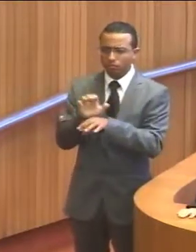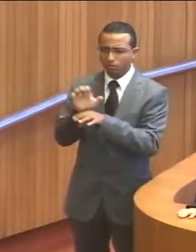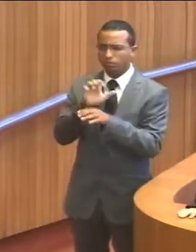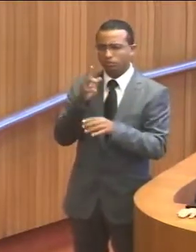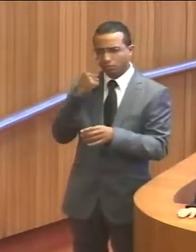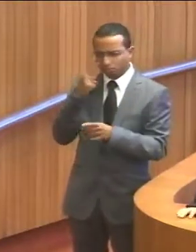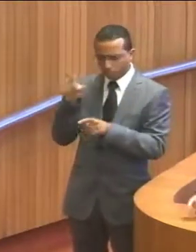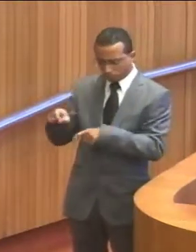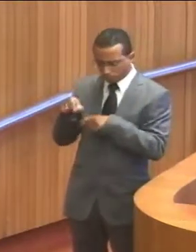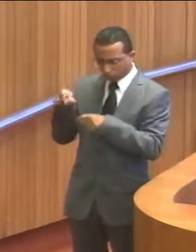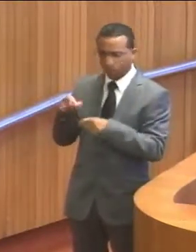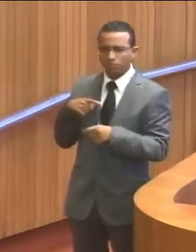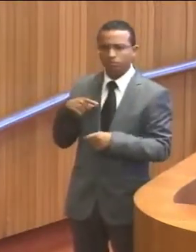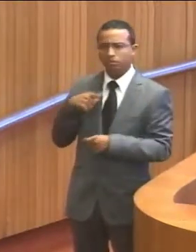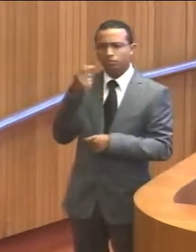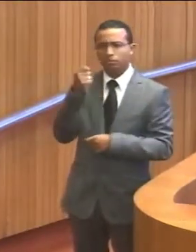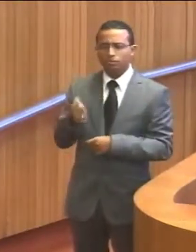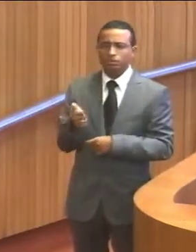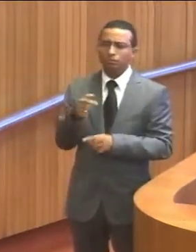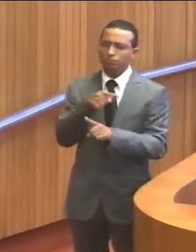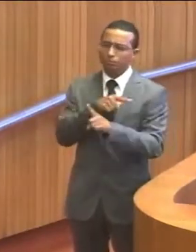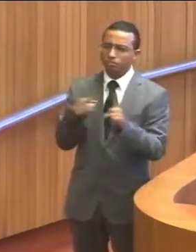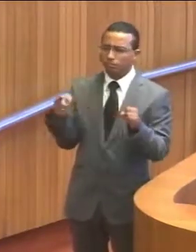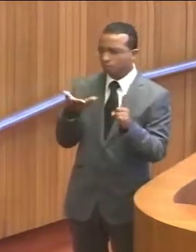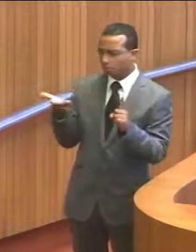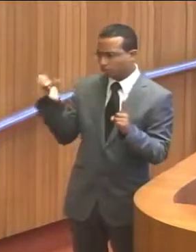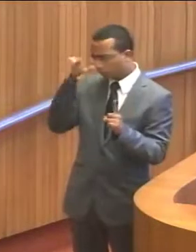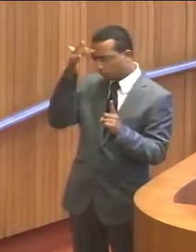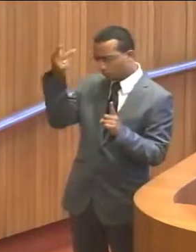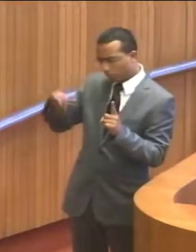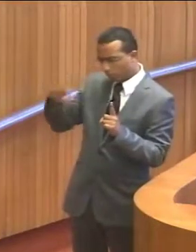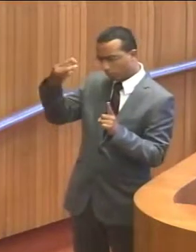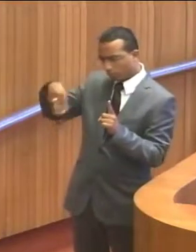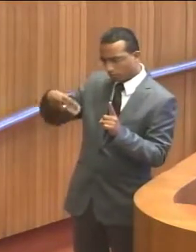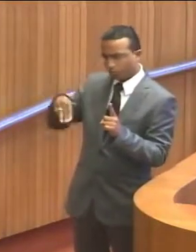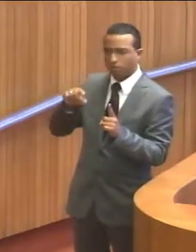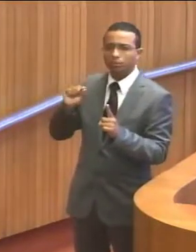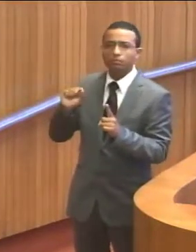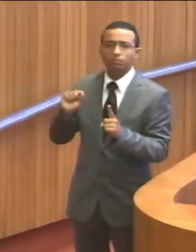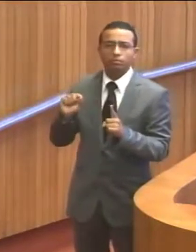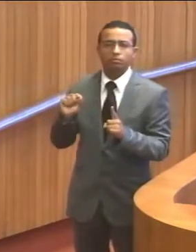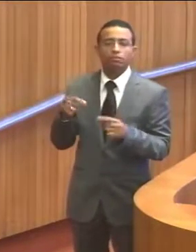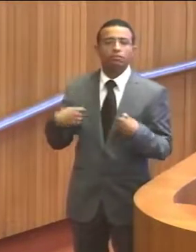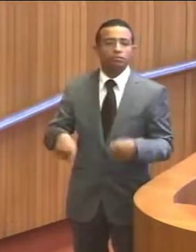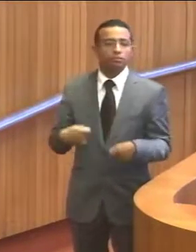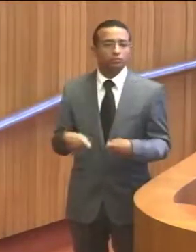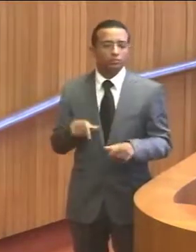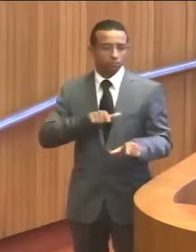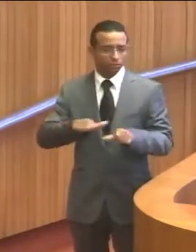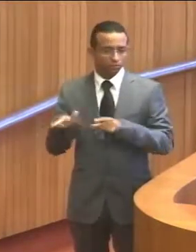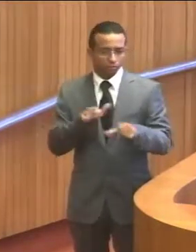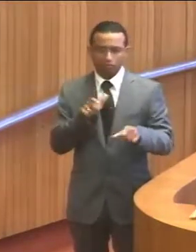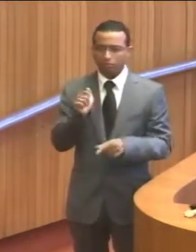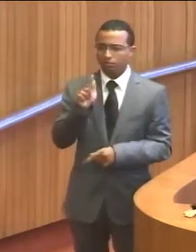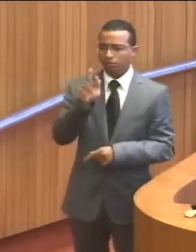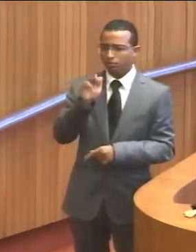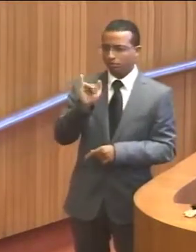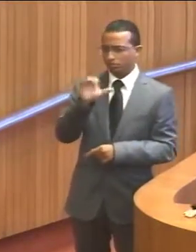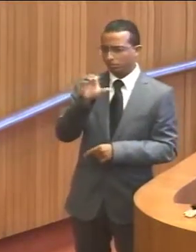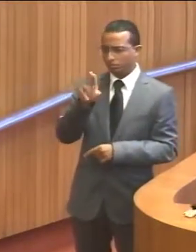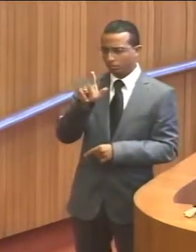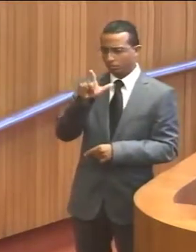agricultura. Nós temos quase metade da população maranhense que depende da atividade agrícola,